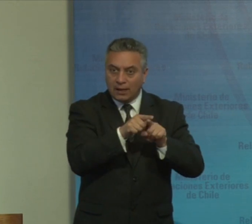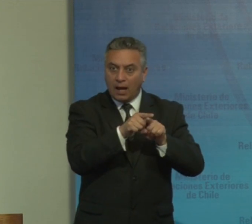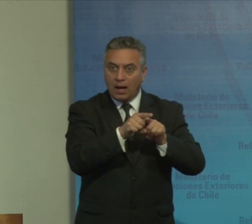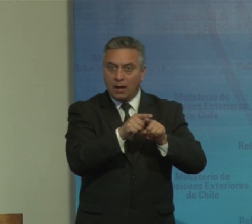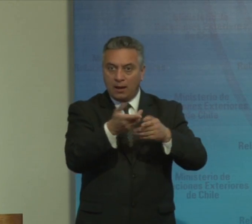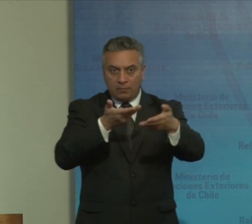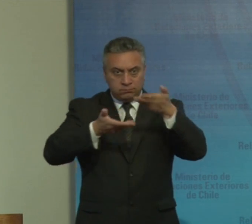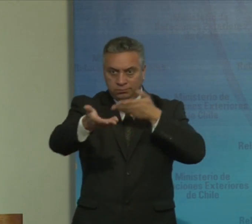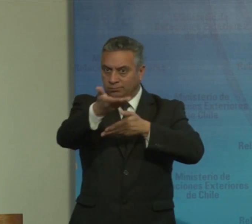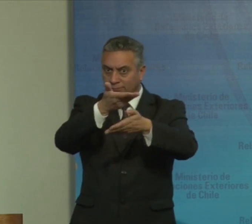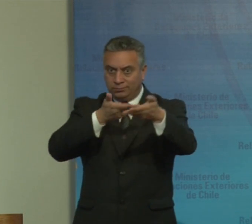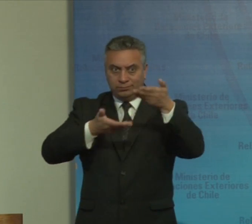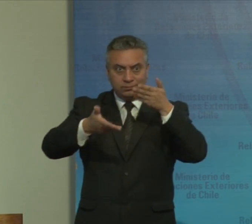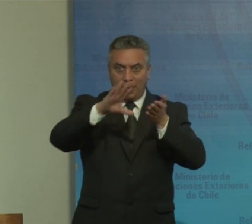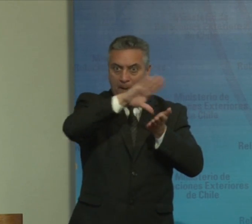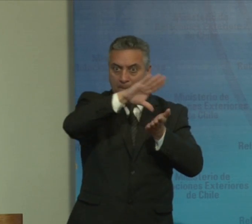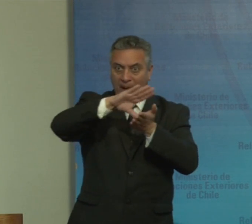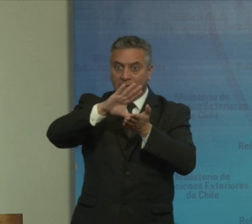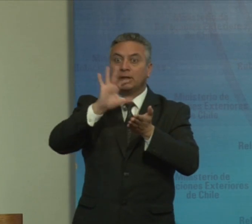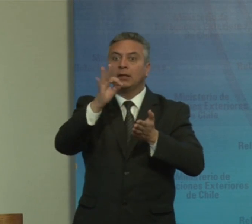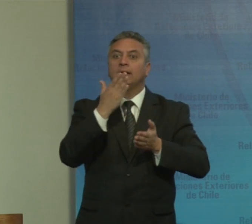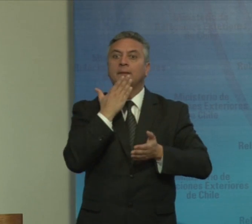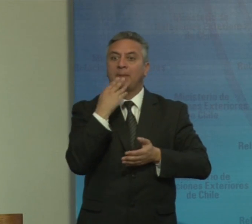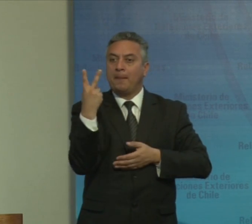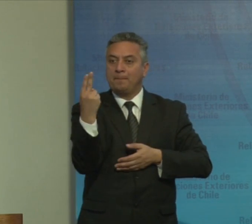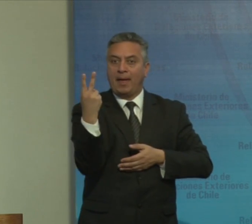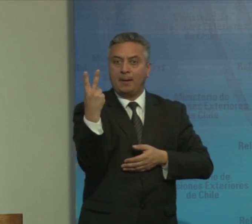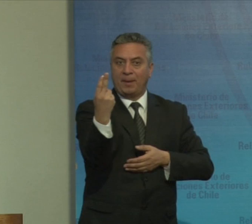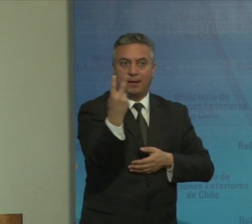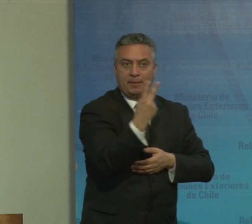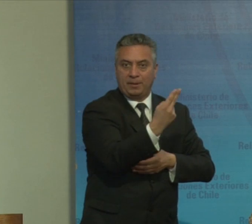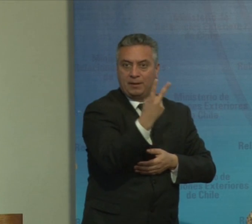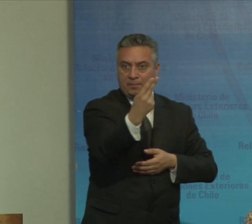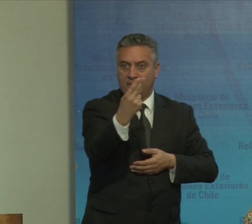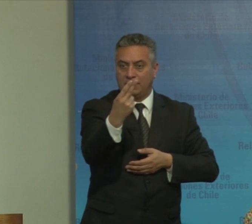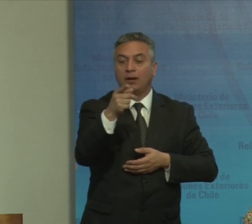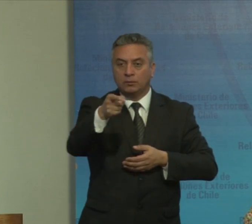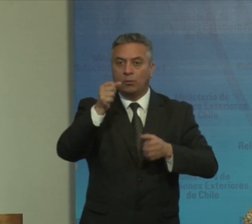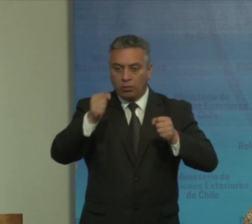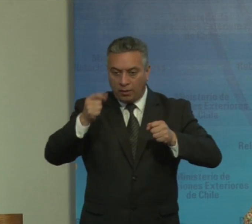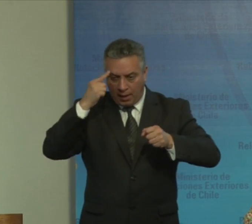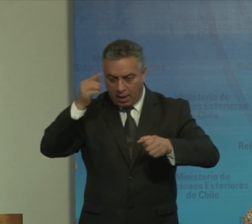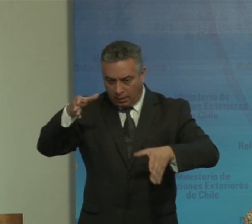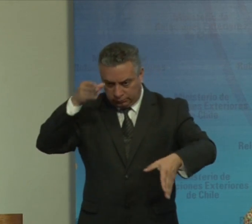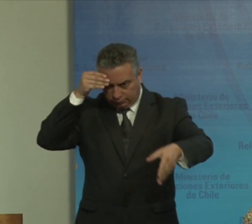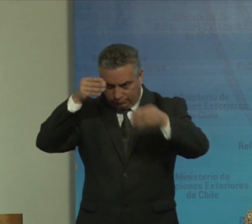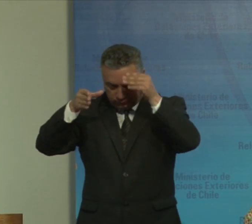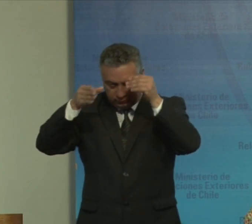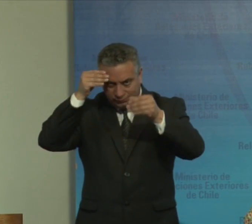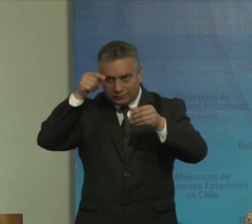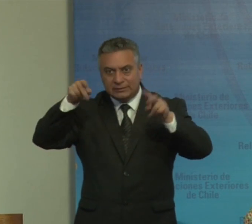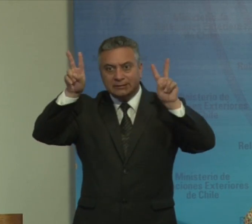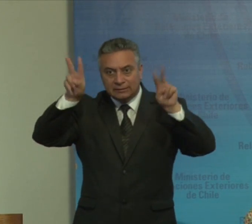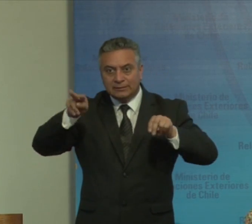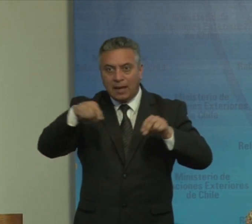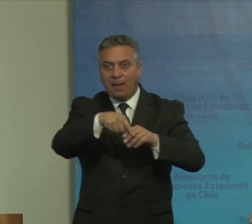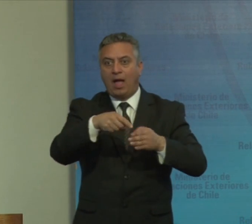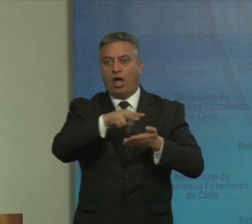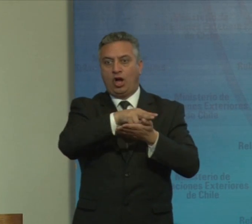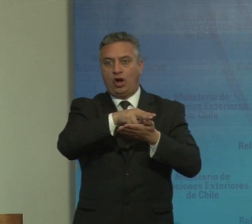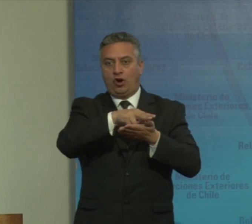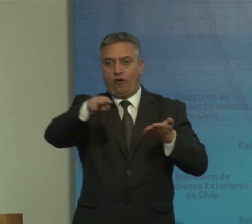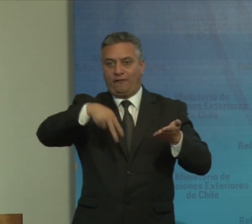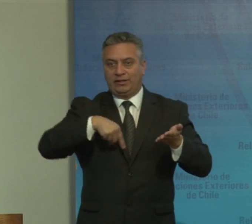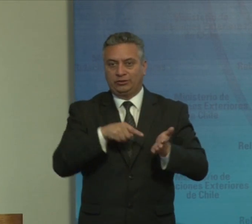como pares que también son foros importantes para avanzar en entender el contenido complejo de la Convención y por nuestro